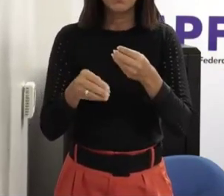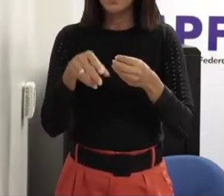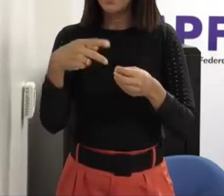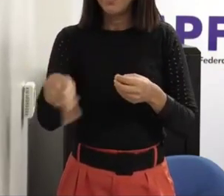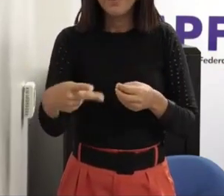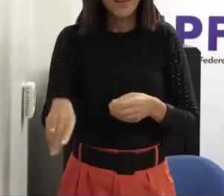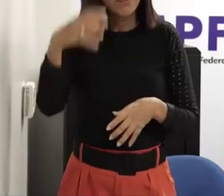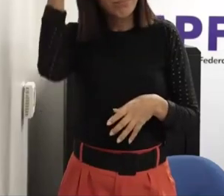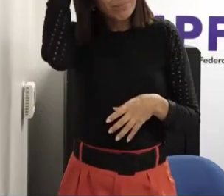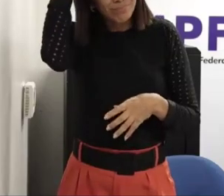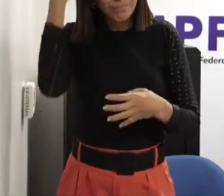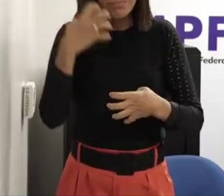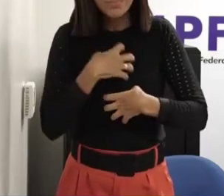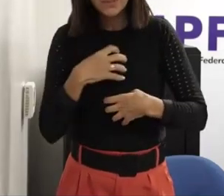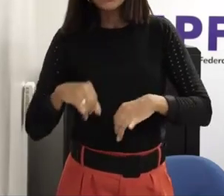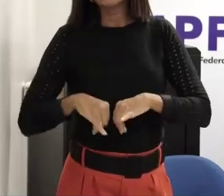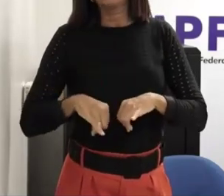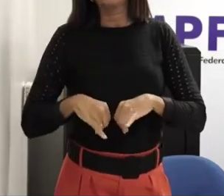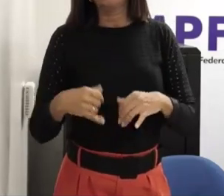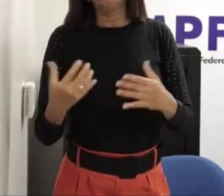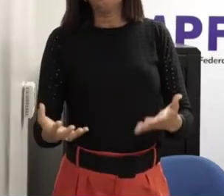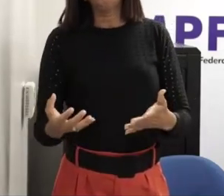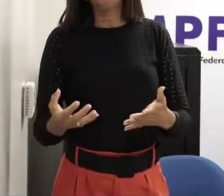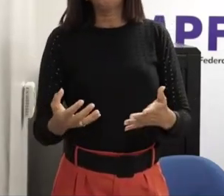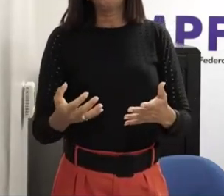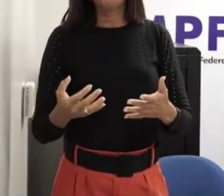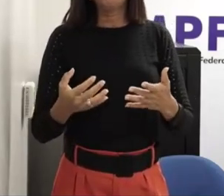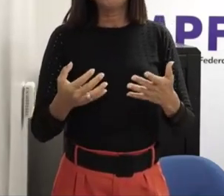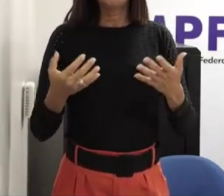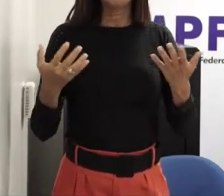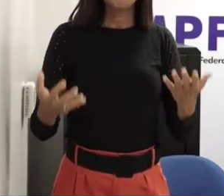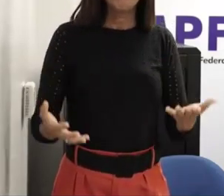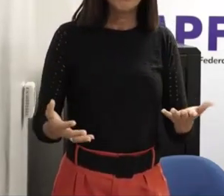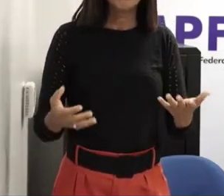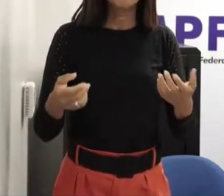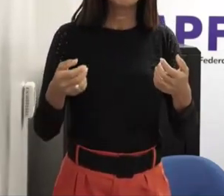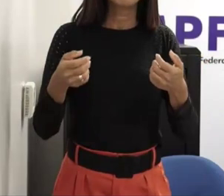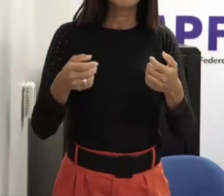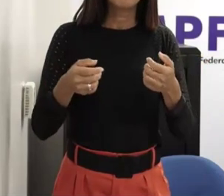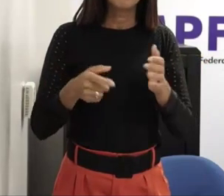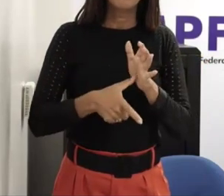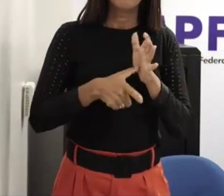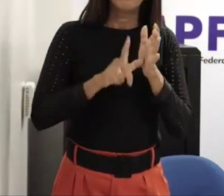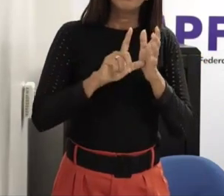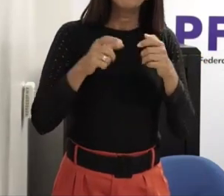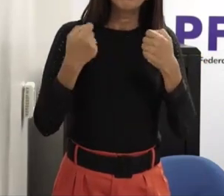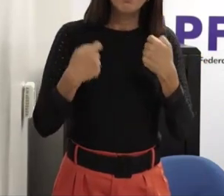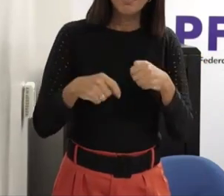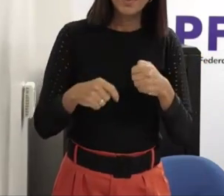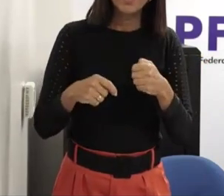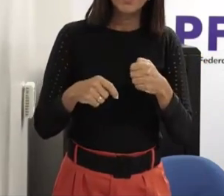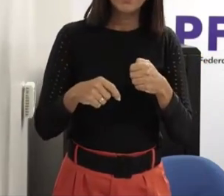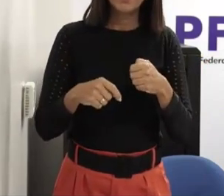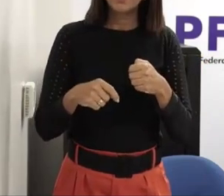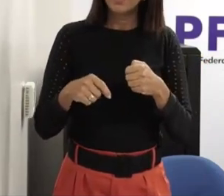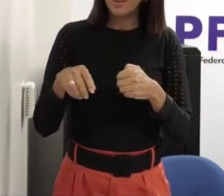perguntando mas de onde você conhece essa pessoa não mas porque você fez isso pronto já pode ser minado uma eventual denúncia porque a pessoa